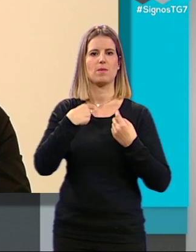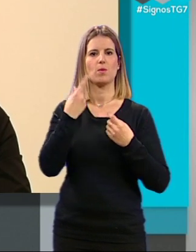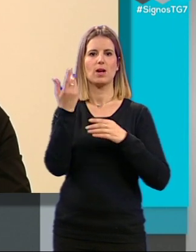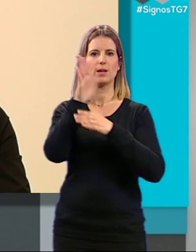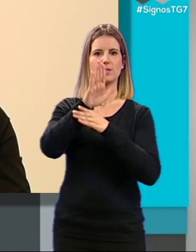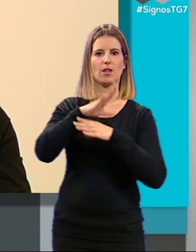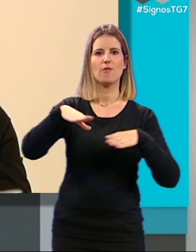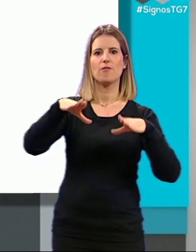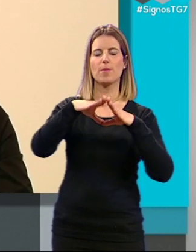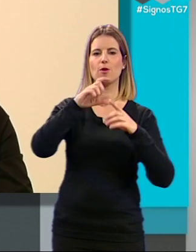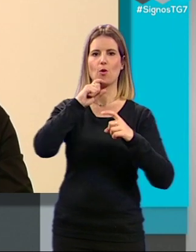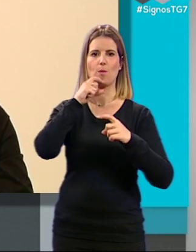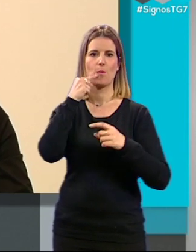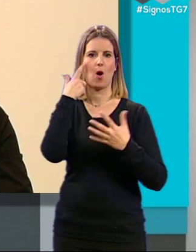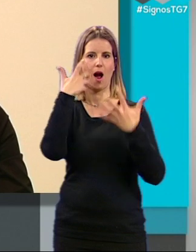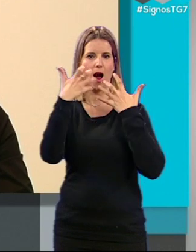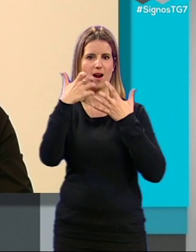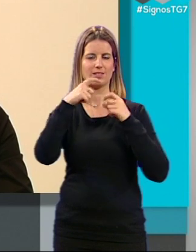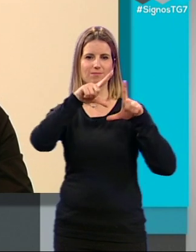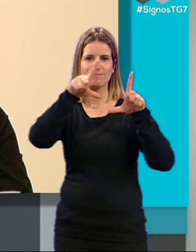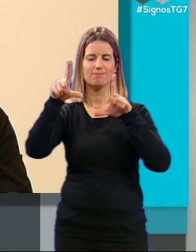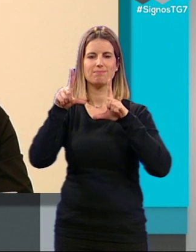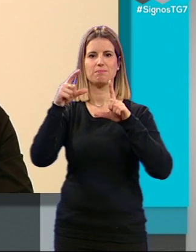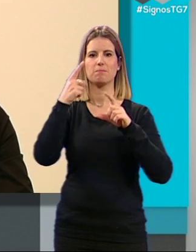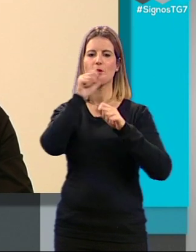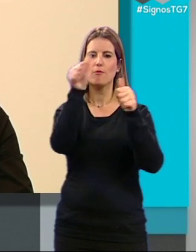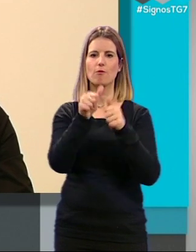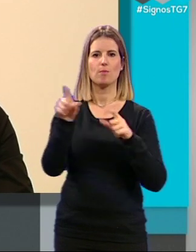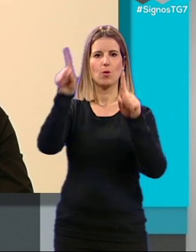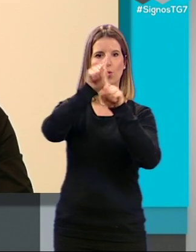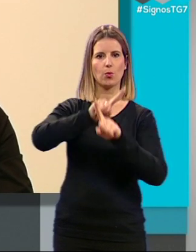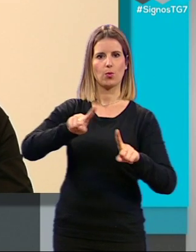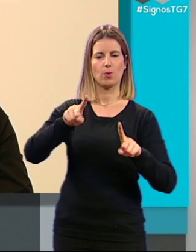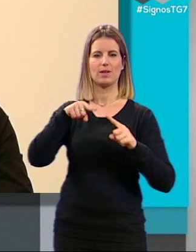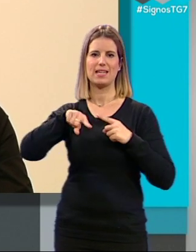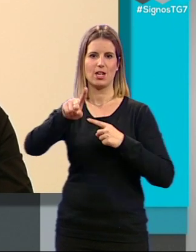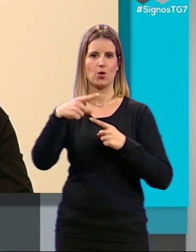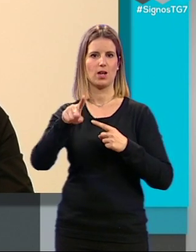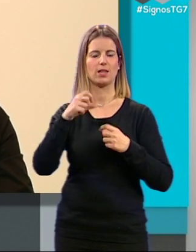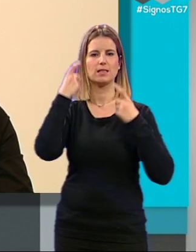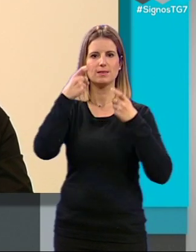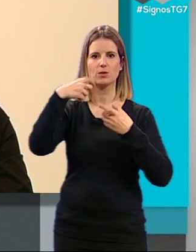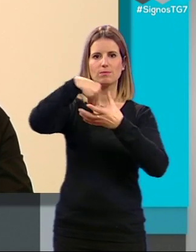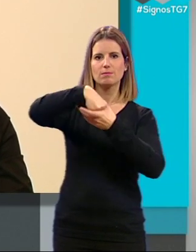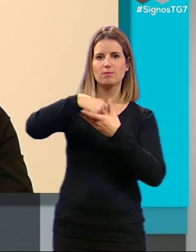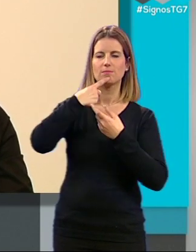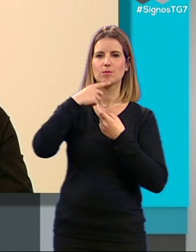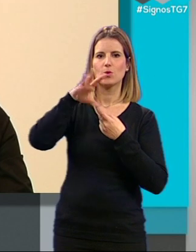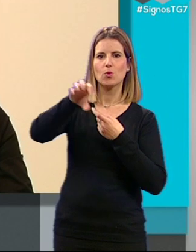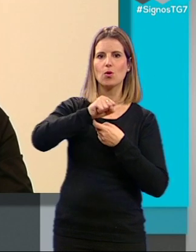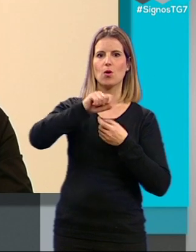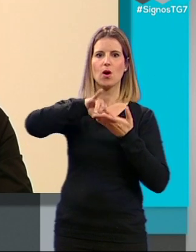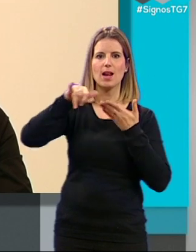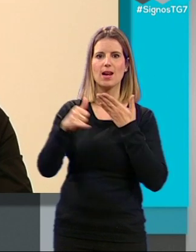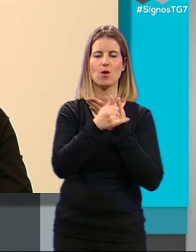femeninos por medio del arte de una manera muy sutil e irónica intento hacer un trabajo subversivo desde dentro y me apropio de los códigos del